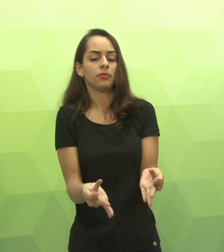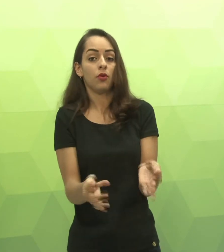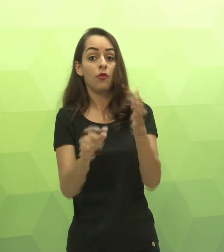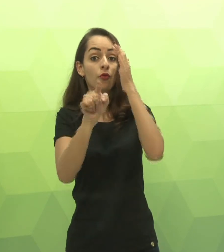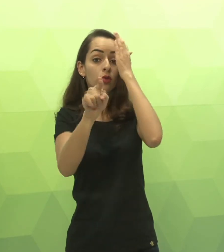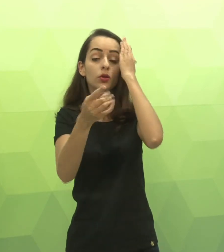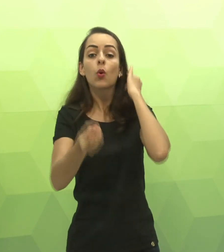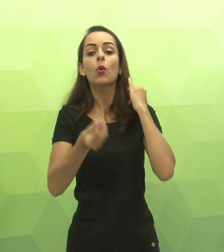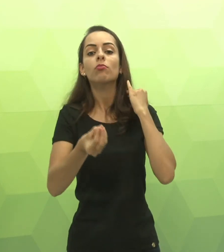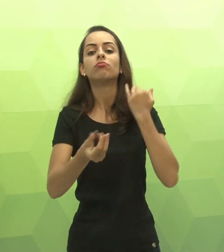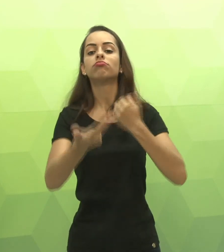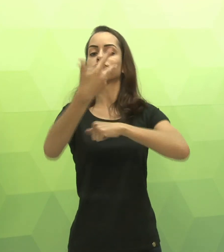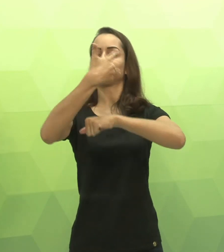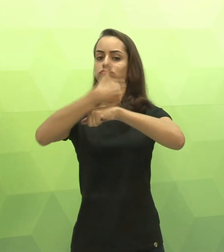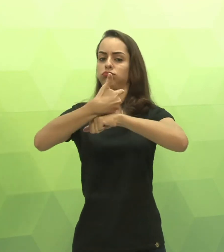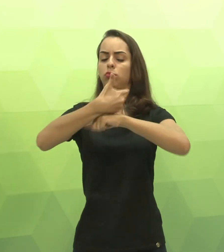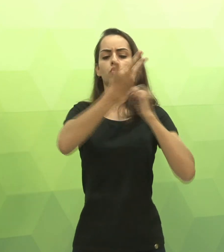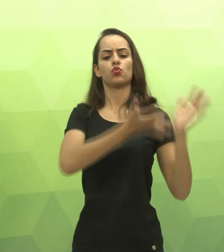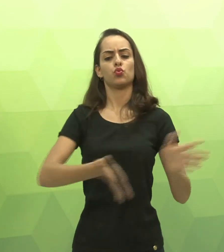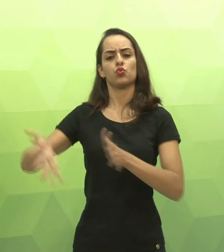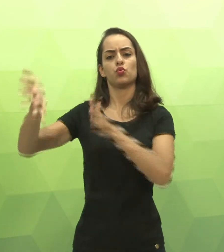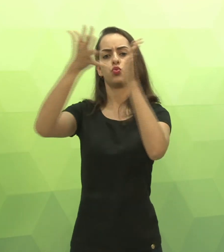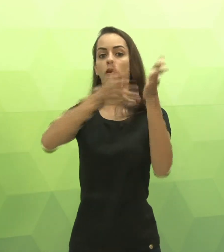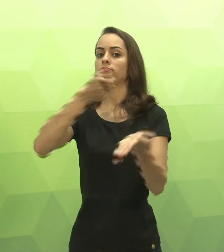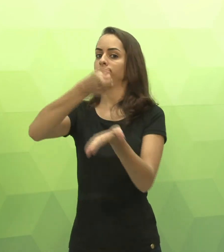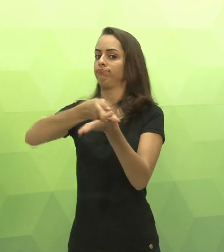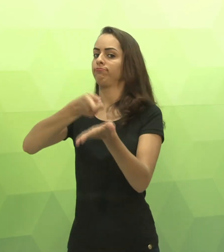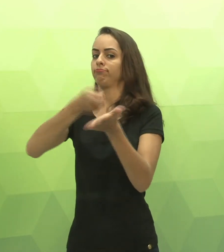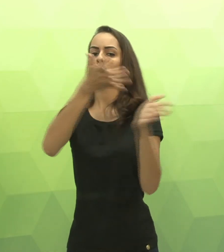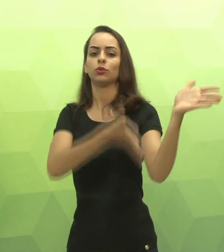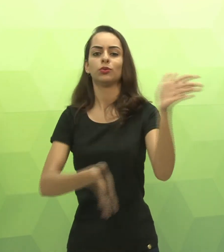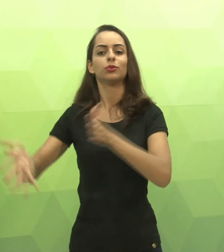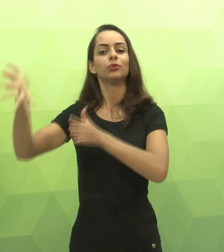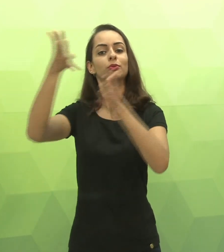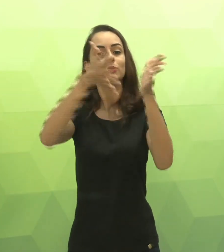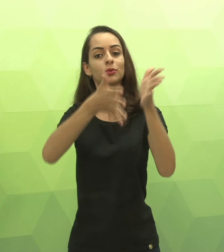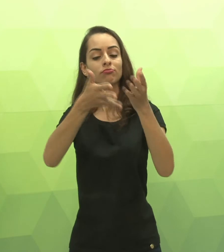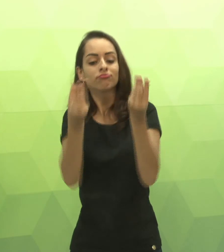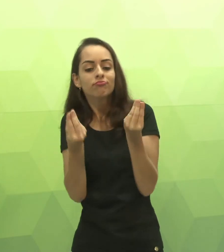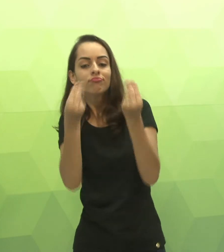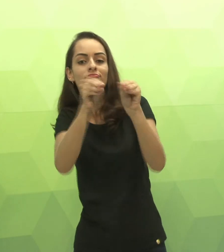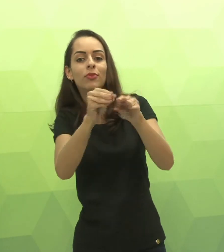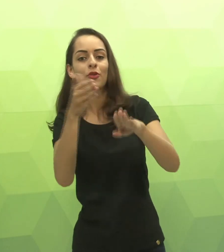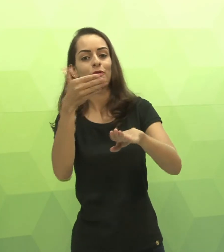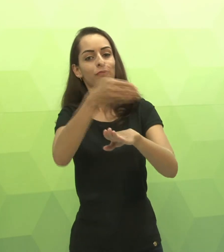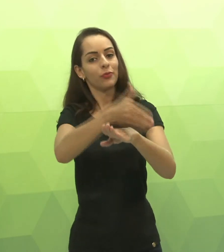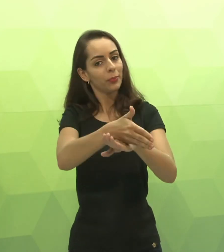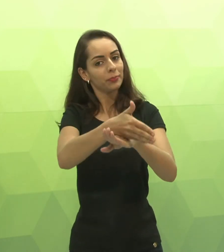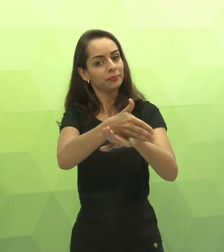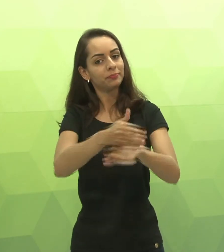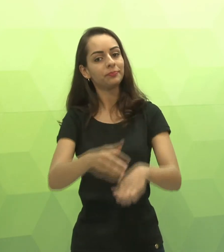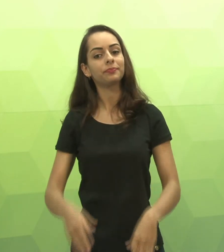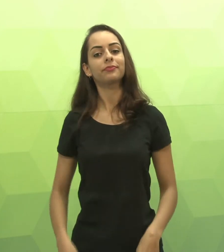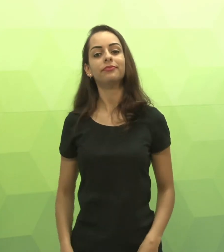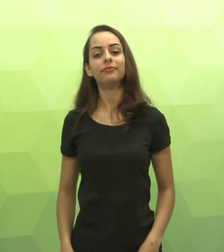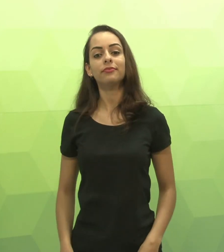serem respondidas. Todas muito simples. Você vai filmar, vai responder em Libras, como é obrigatório, e vai colocar sua